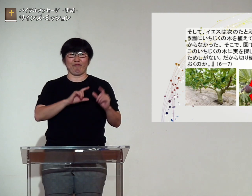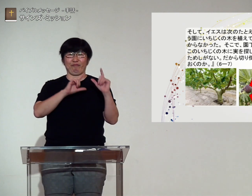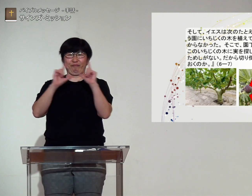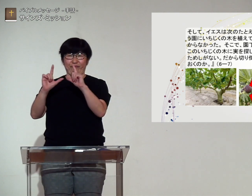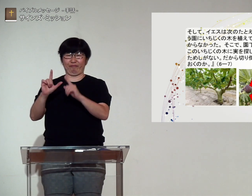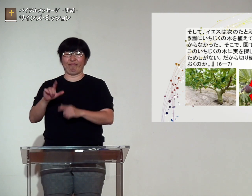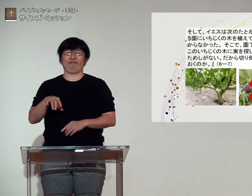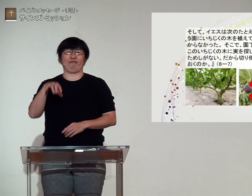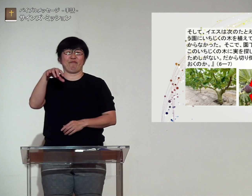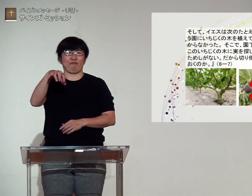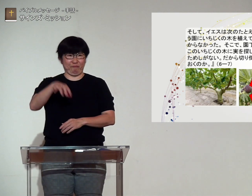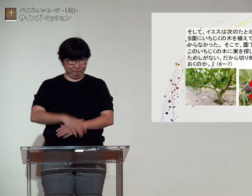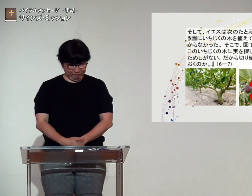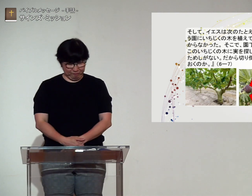というお話です